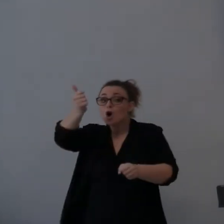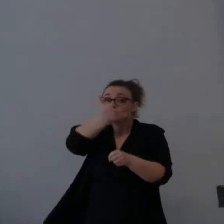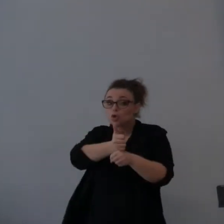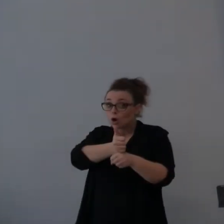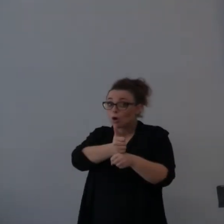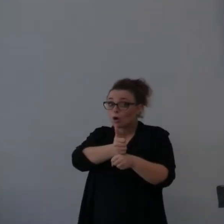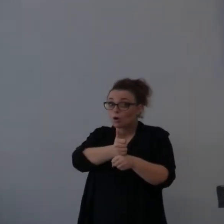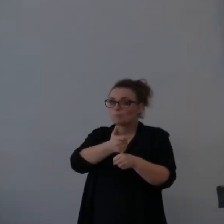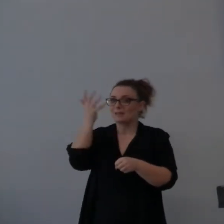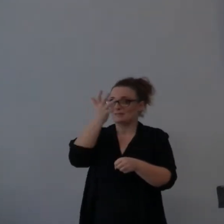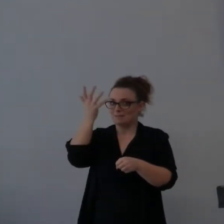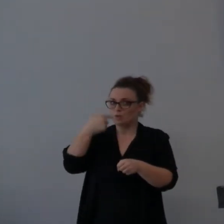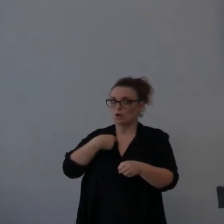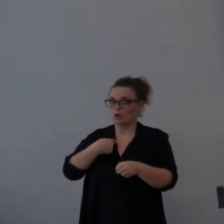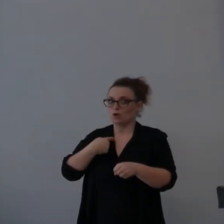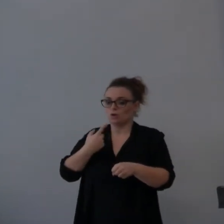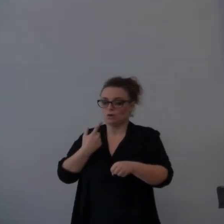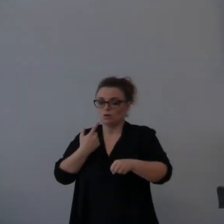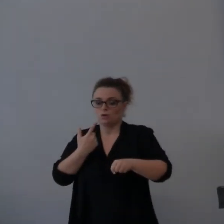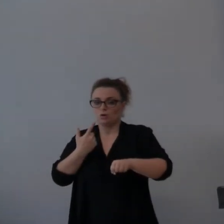Dio. Esempio Banano. sono tante altre cose.